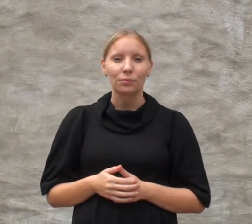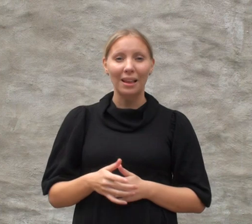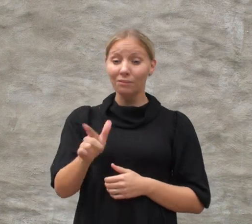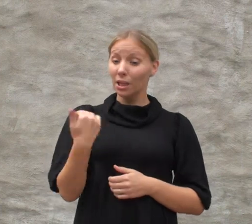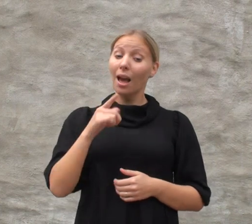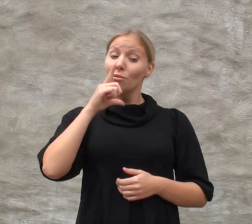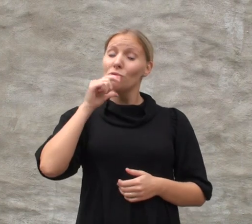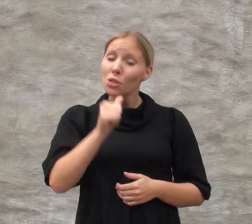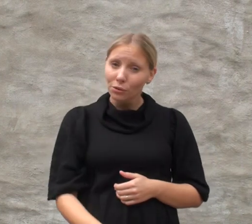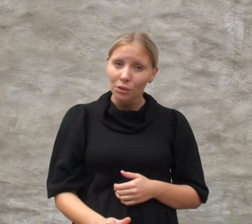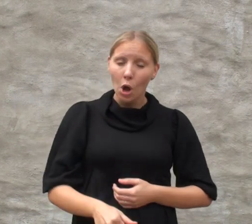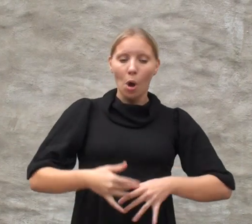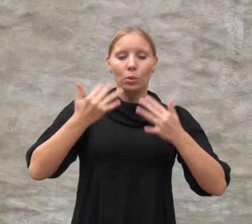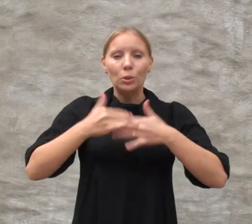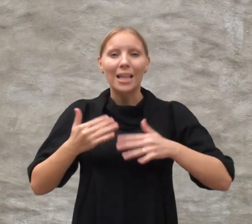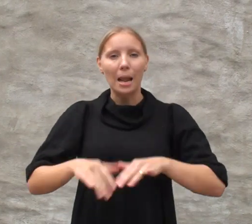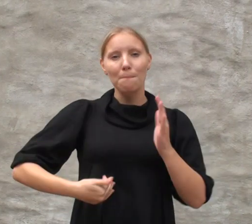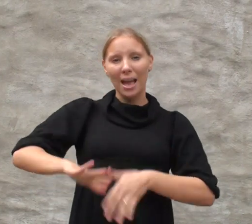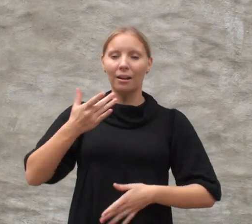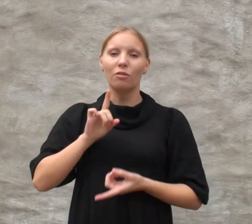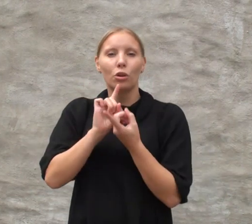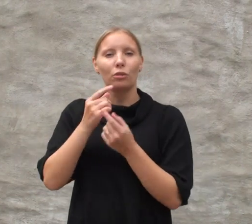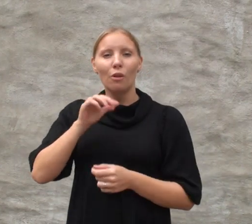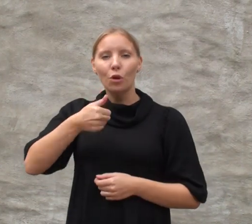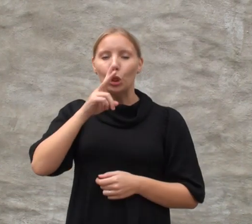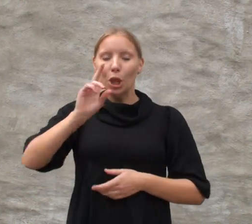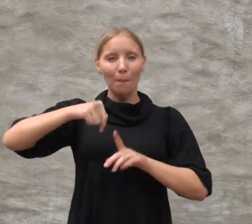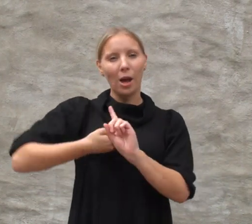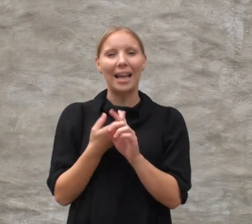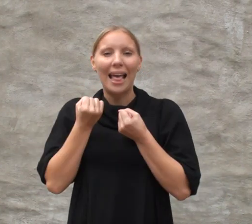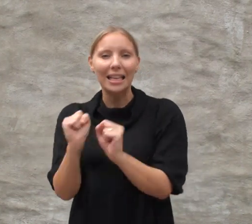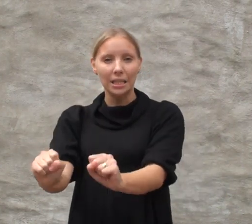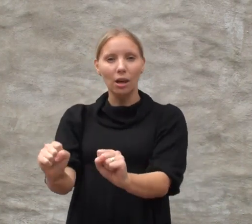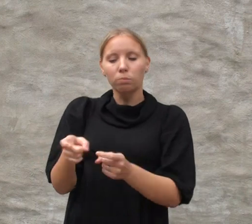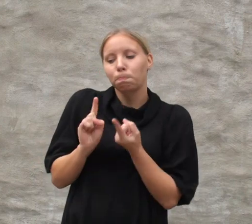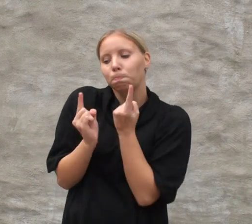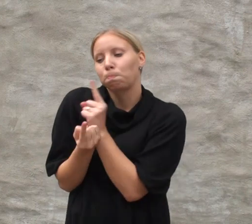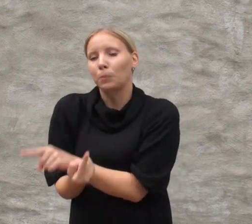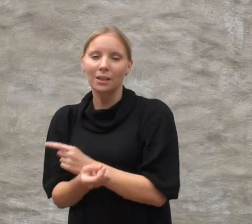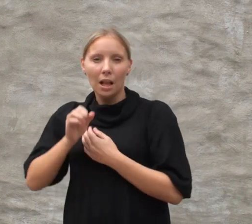Vi er nødt til å produsere mer fornybar energi og legge om kursen til et lavutslipp samfunn.